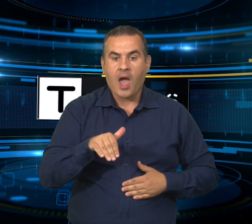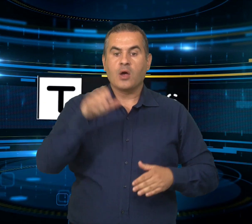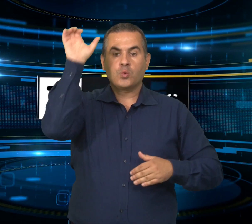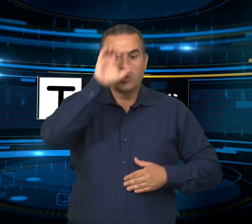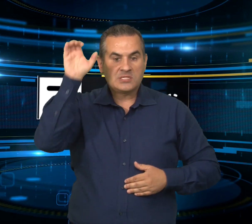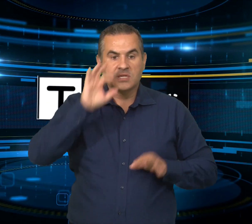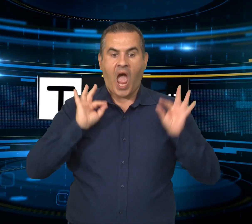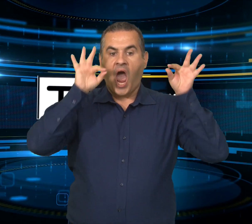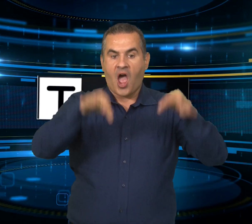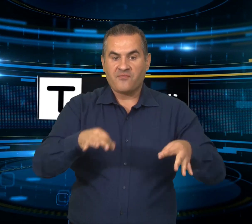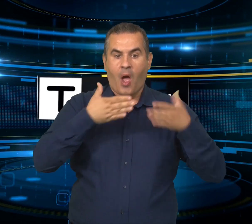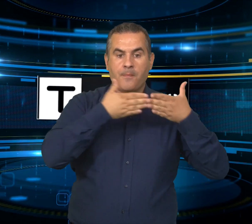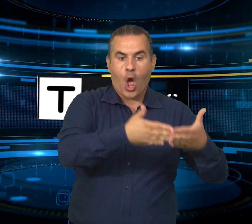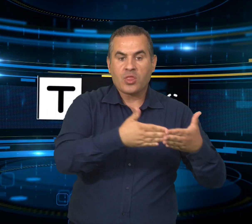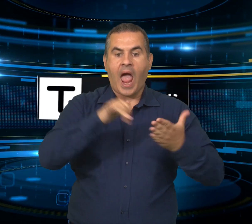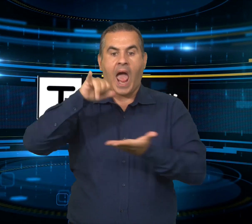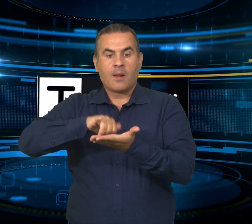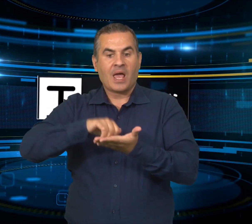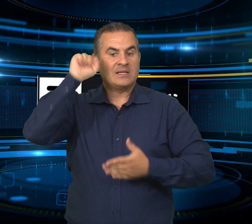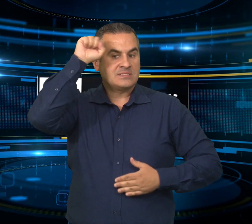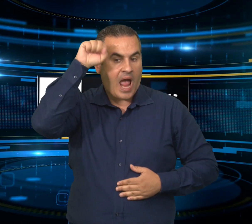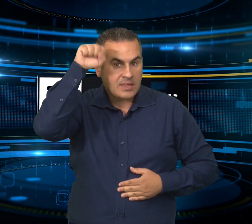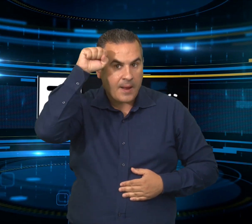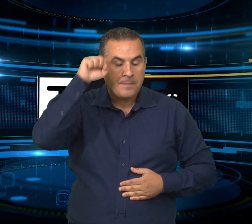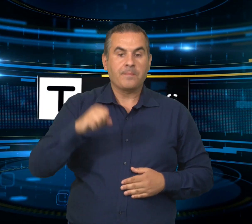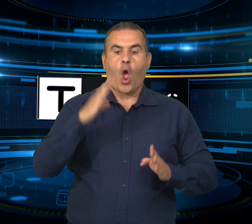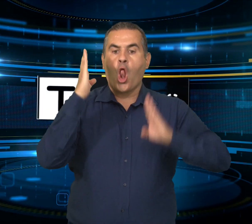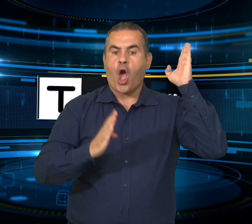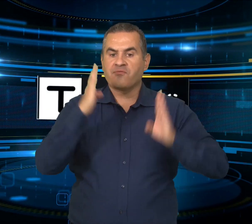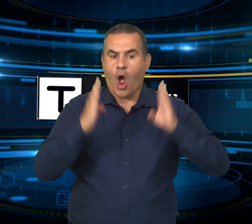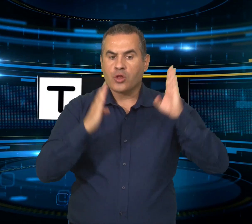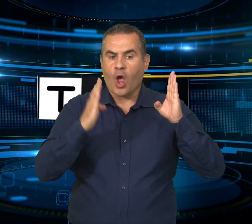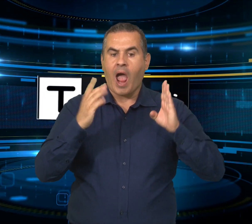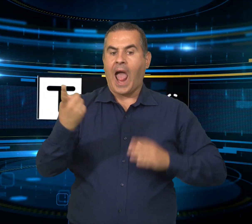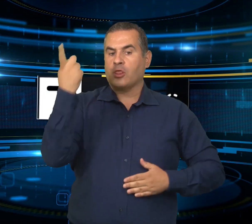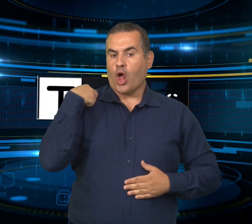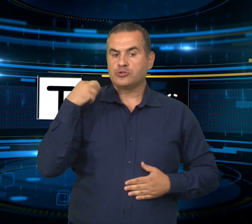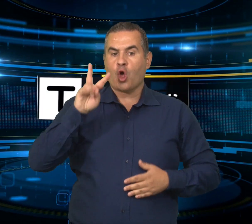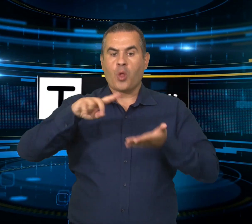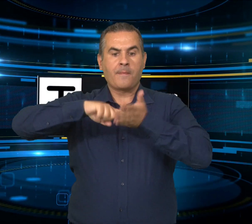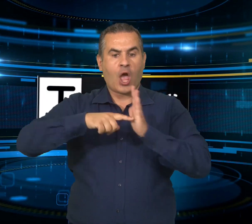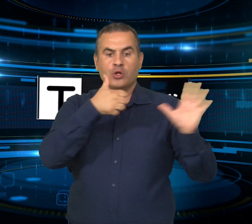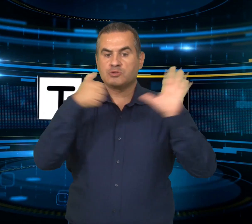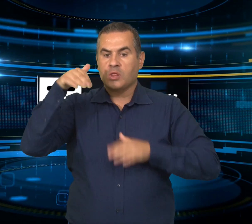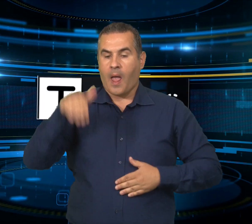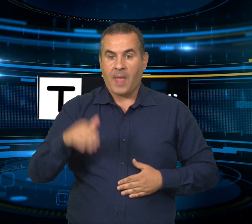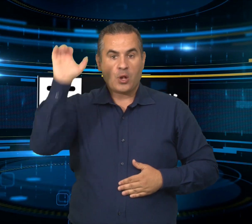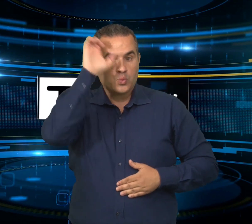di 1 milione e 190 mila passeggeri. Ha fatto meglio il Costa Smeralda con 1,4 milioni, bene anche Alghiero che ha sferato